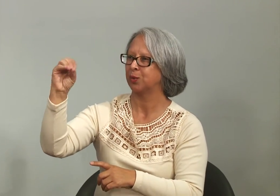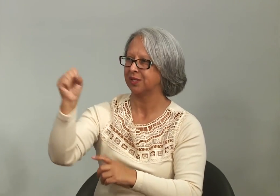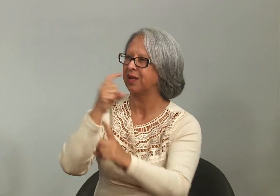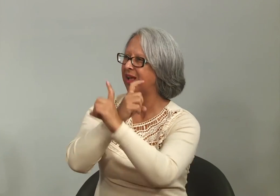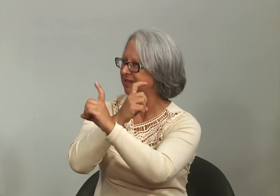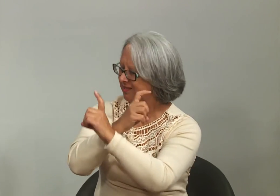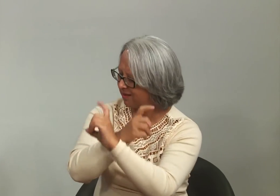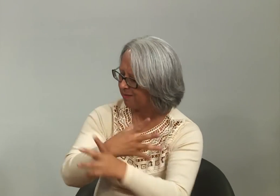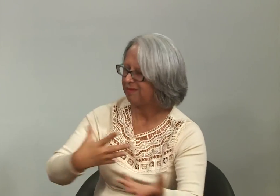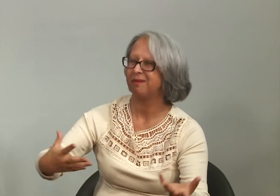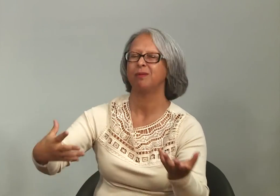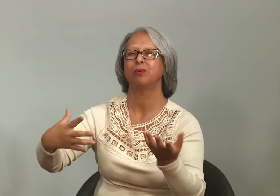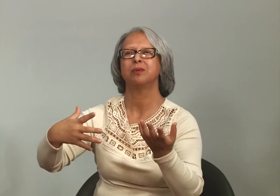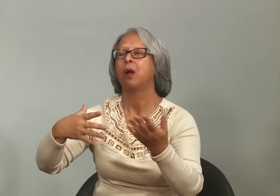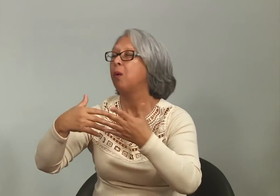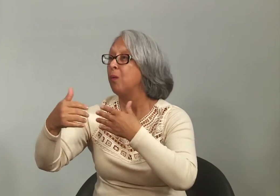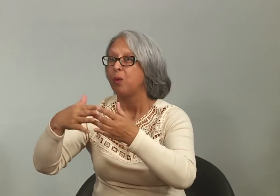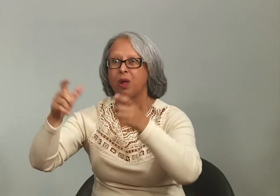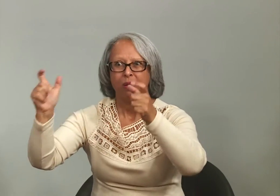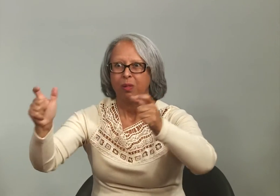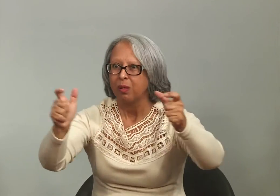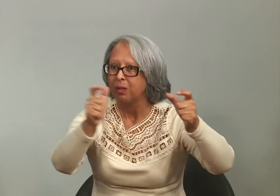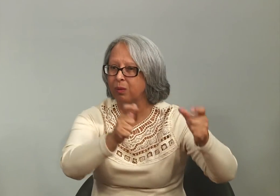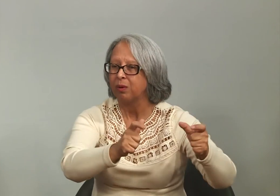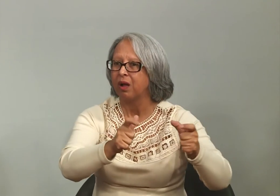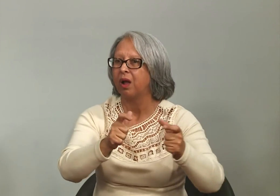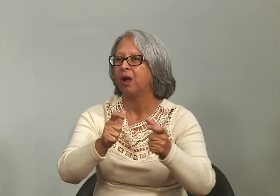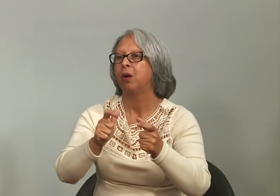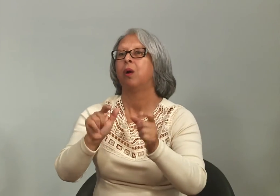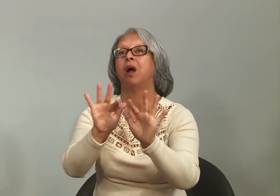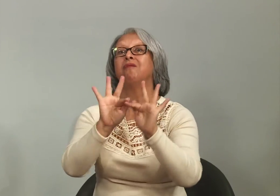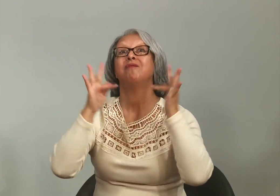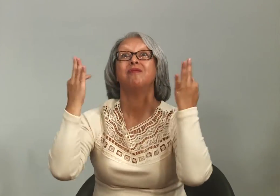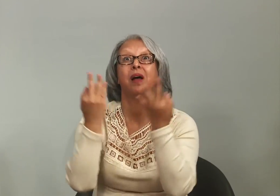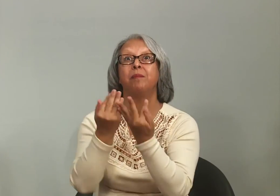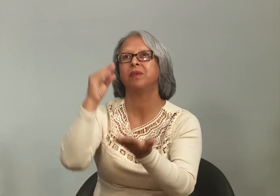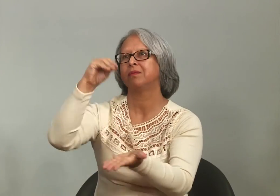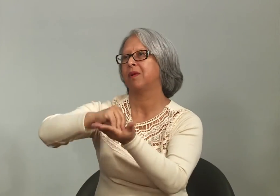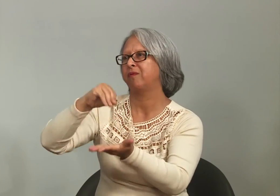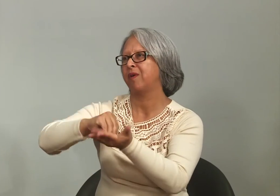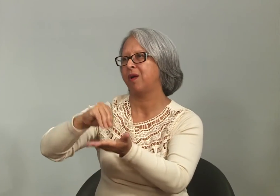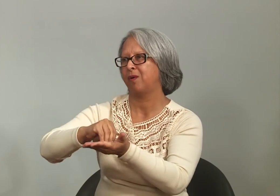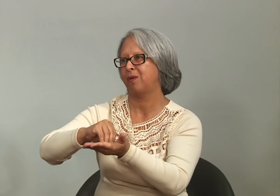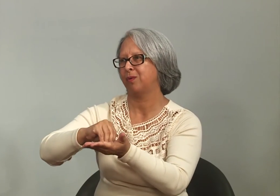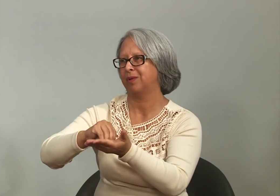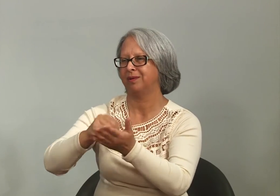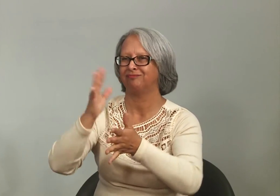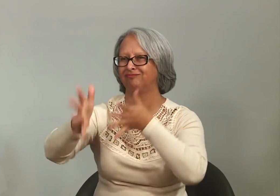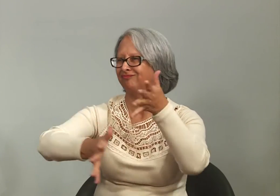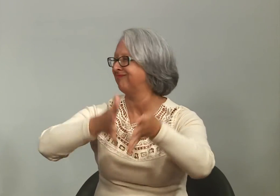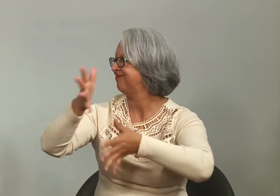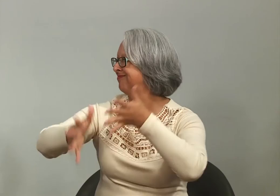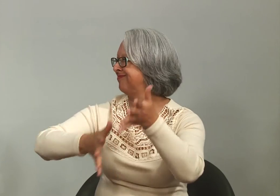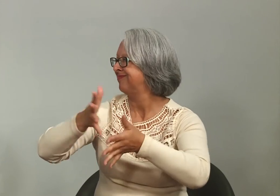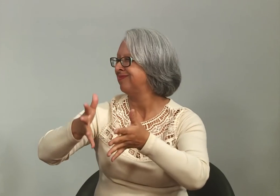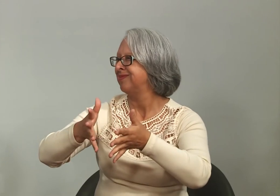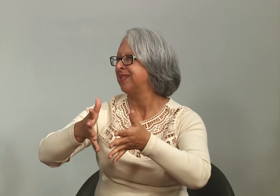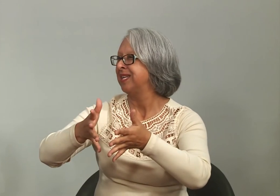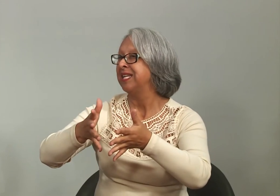Assentamentos, né? As escolas de assentamentos também. Então, é importante que em todos os lugares a família esteja envolvida. A família tem que aprender